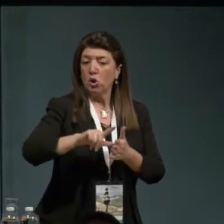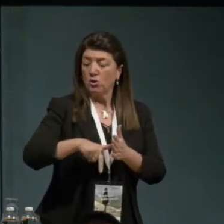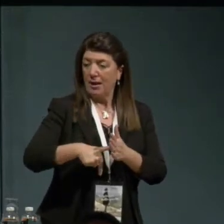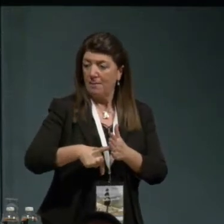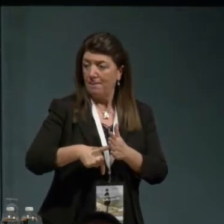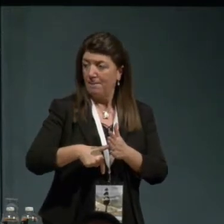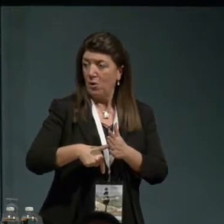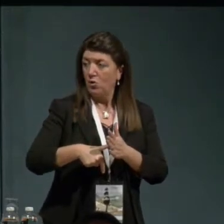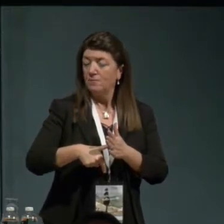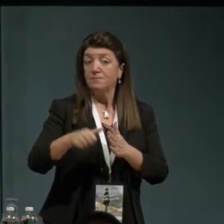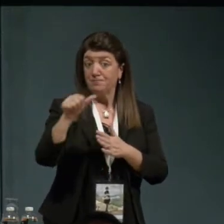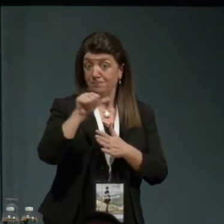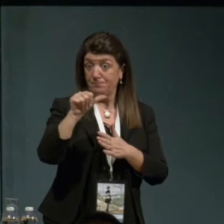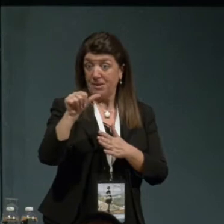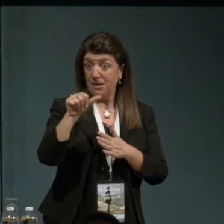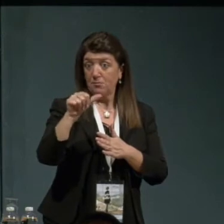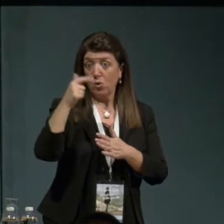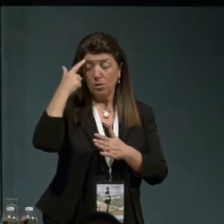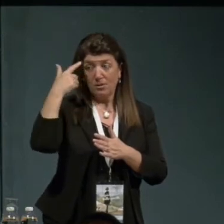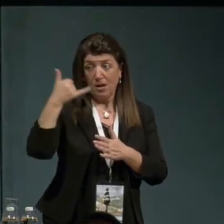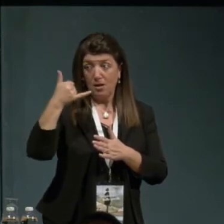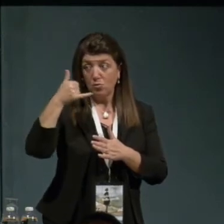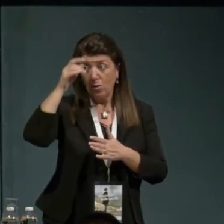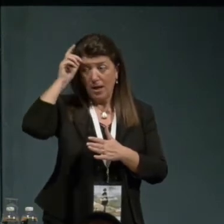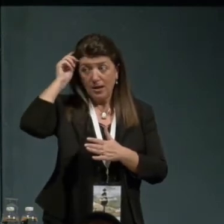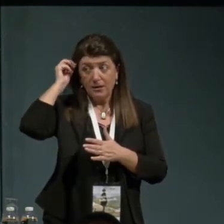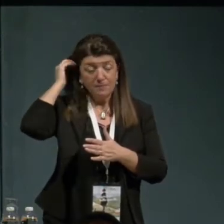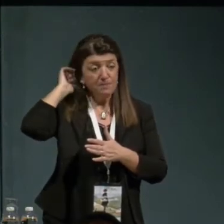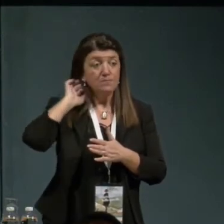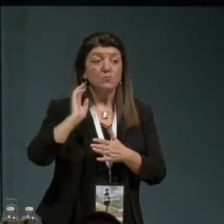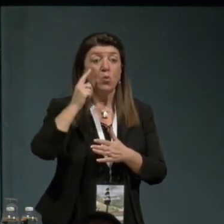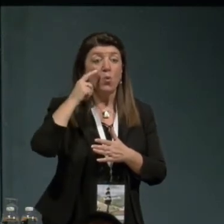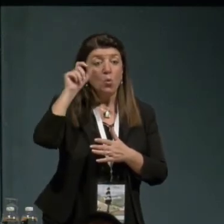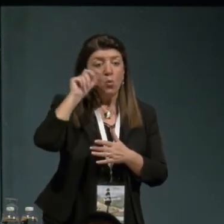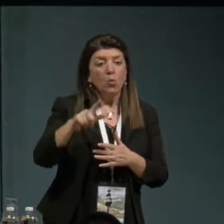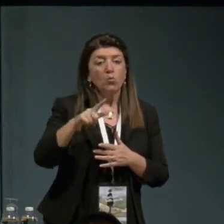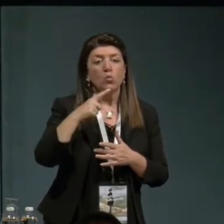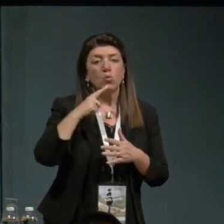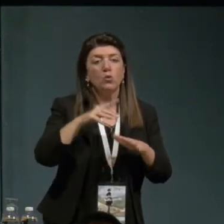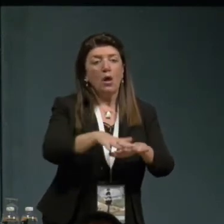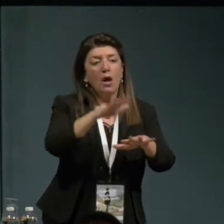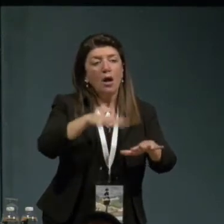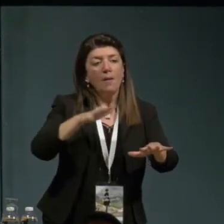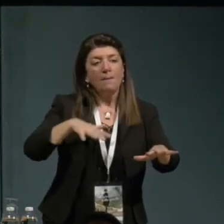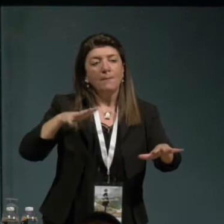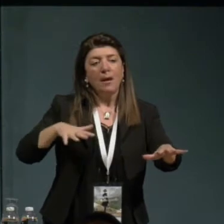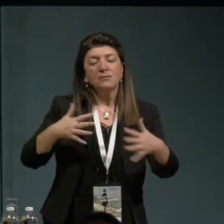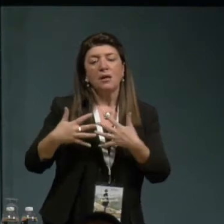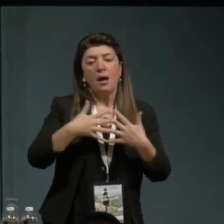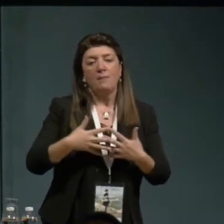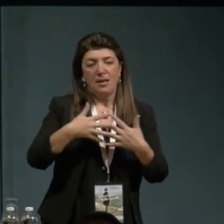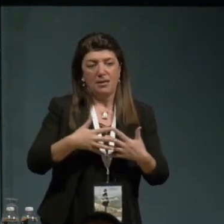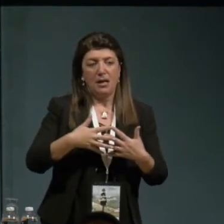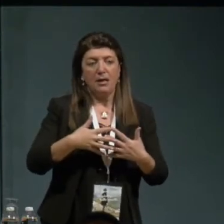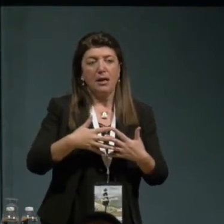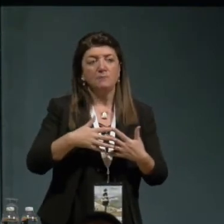serio, primo, intellettuale, la cultura di massa, la cultura di massa americana, è